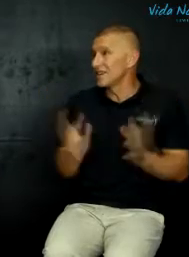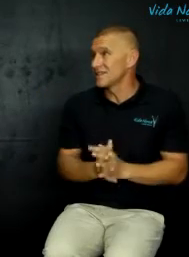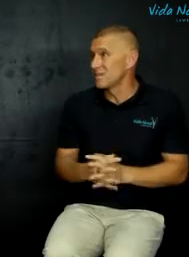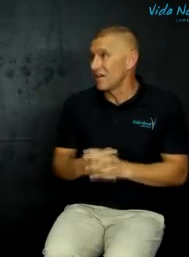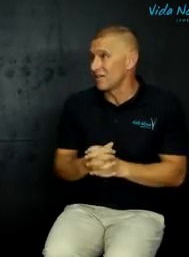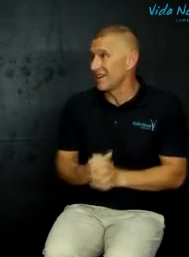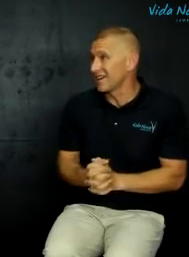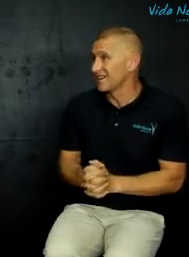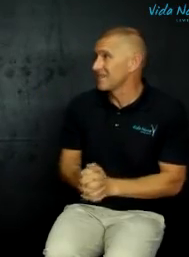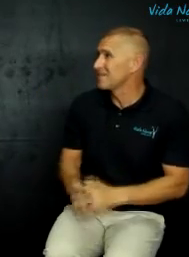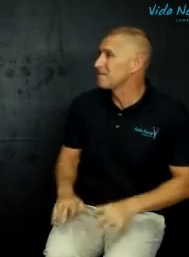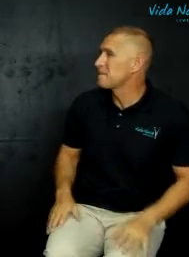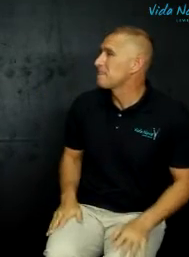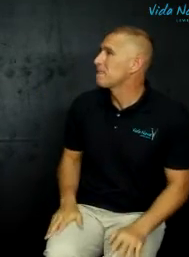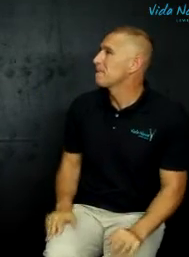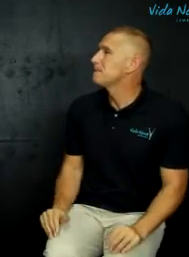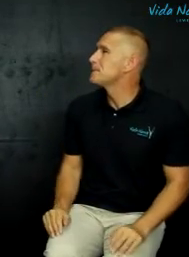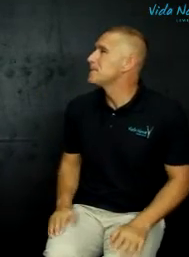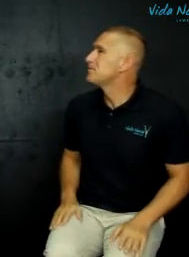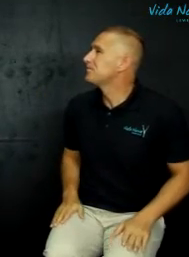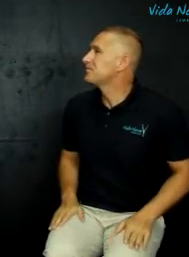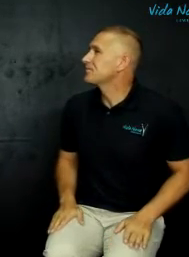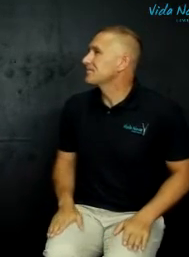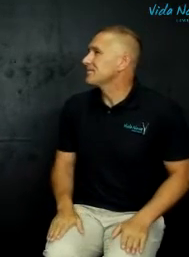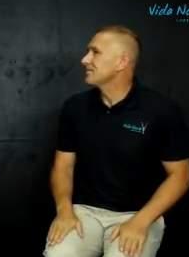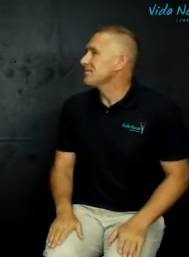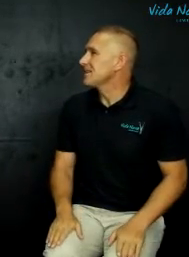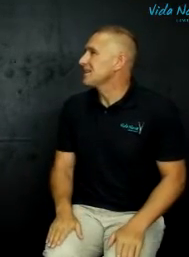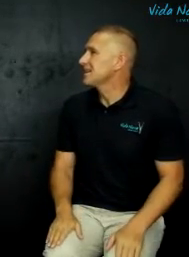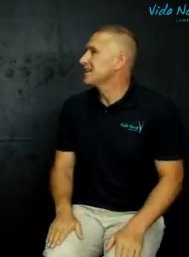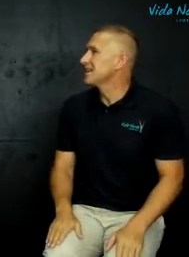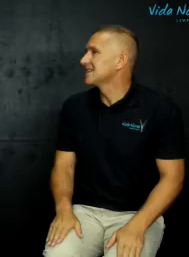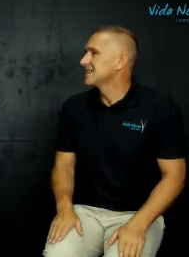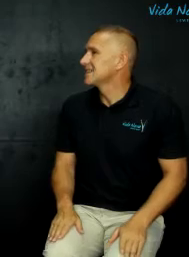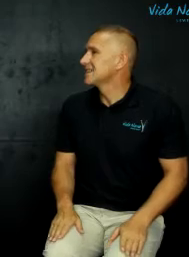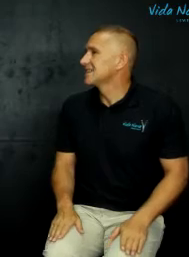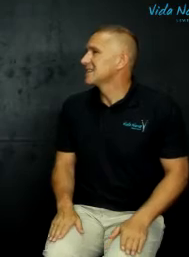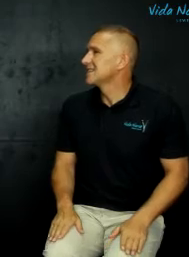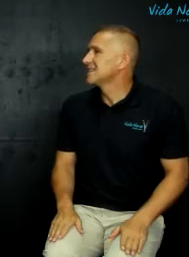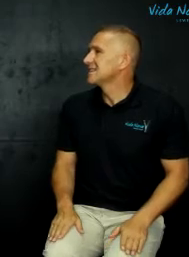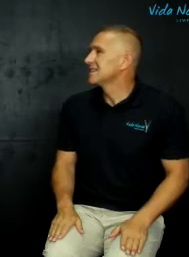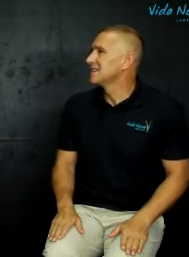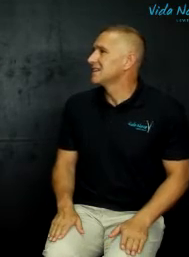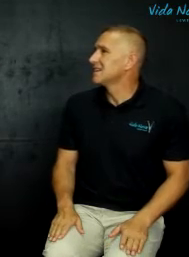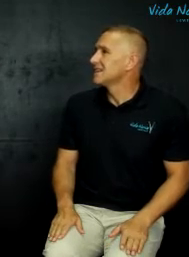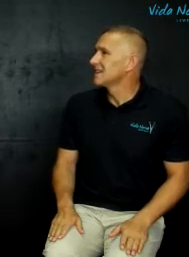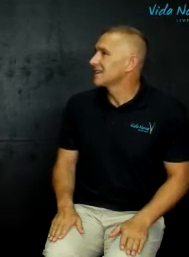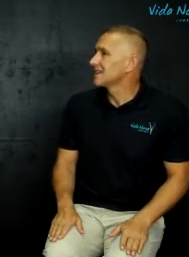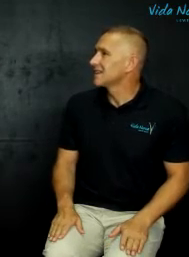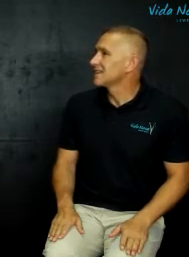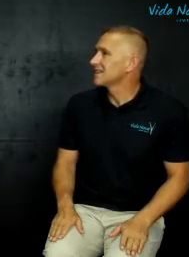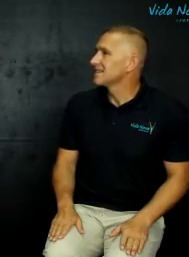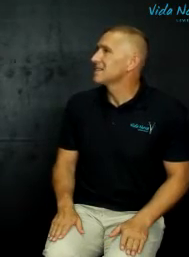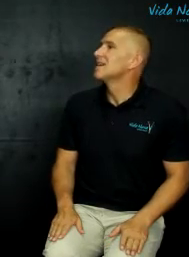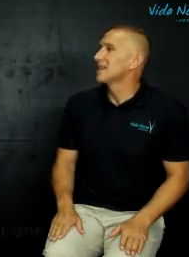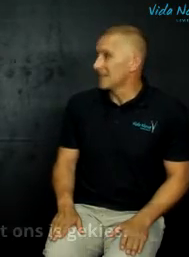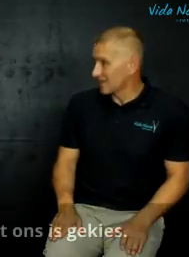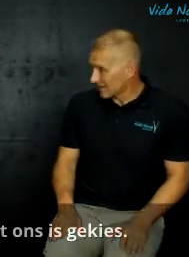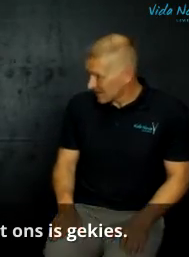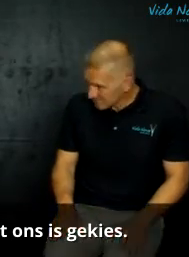jylle spel so wat jy nou eindelijk net weer een keer sê wat ons die afgelupe paar weke gesê het is ons is gekies en daarom kan